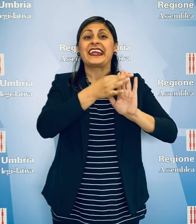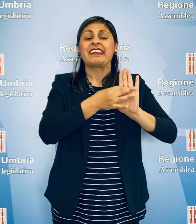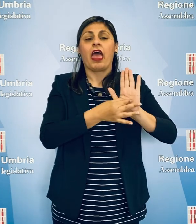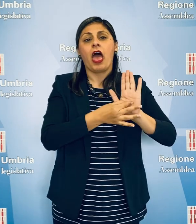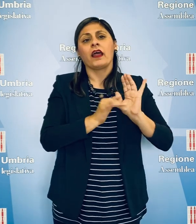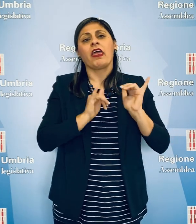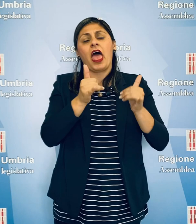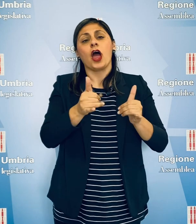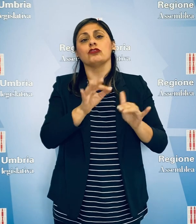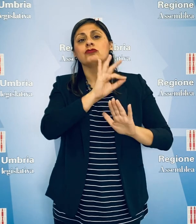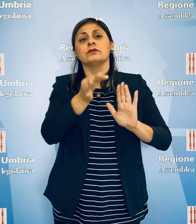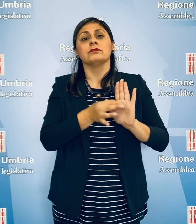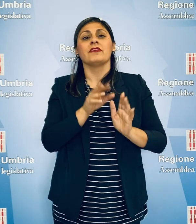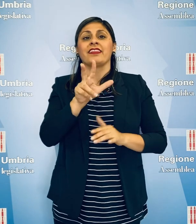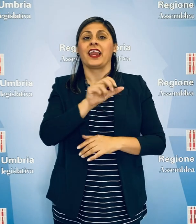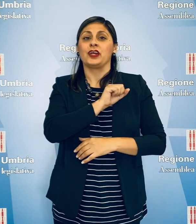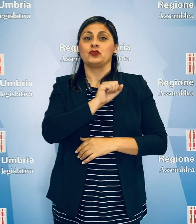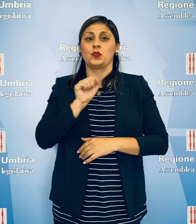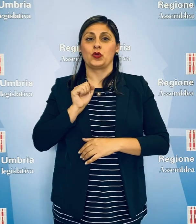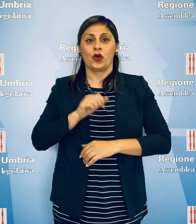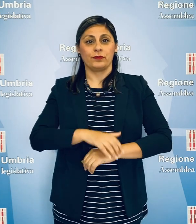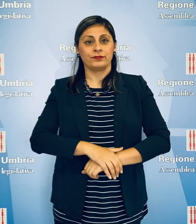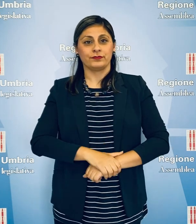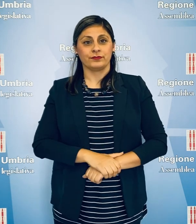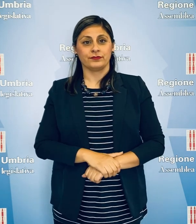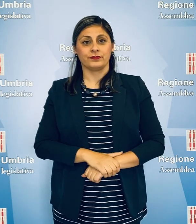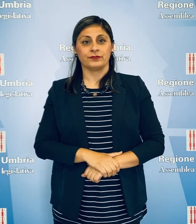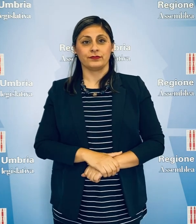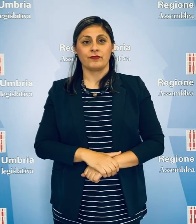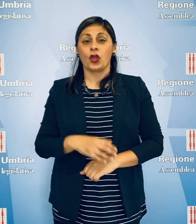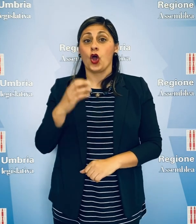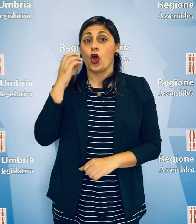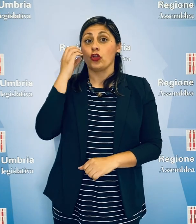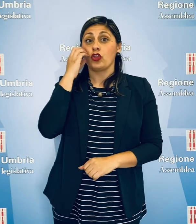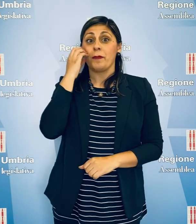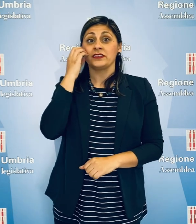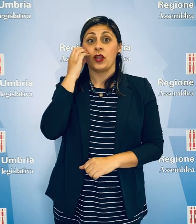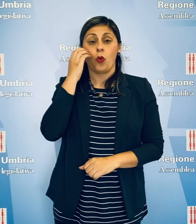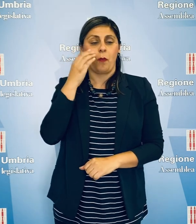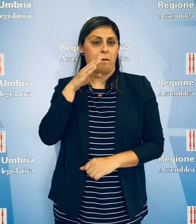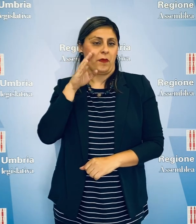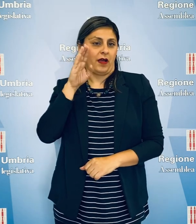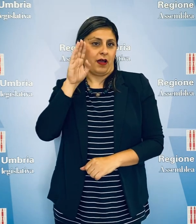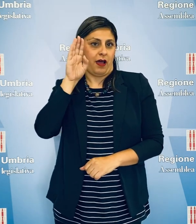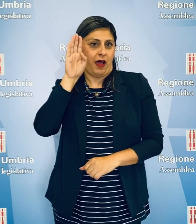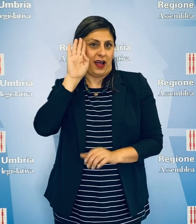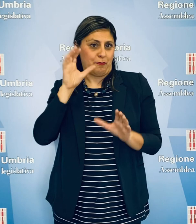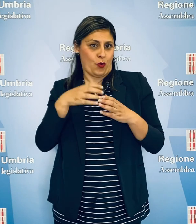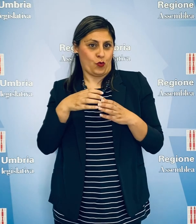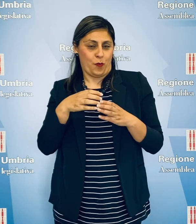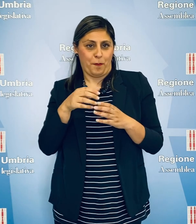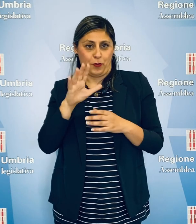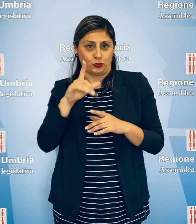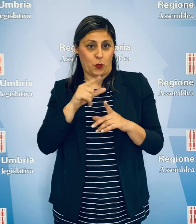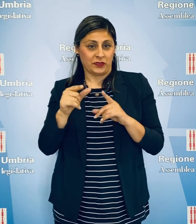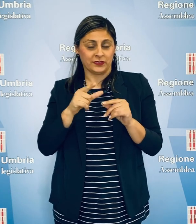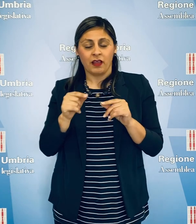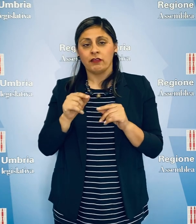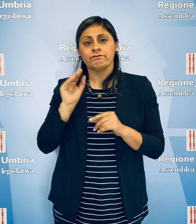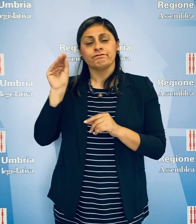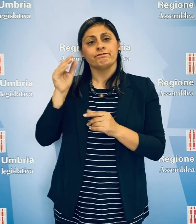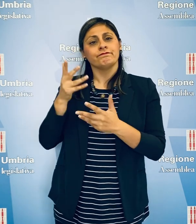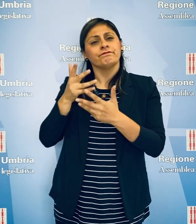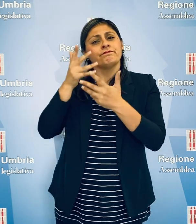ripartiti con criteri che saranno resi noti il 3 giugno. Thomas De Luca, capogruppo del Movimento 5 Stelle,